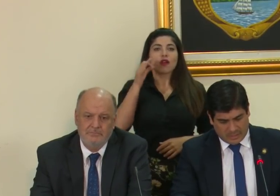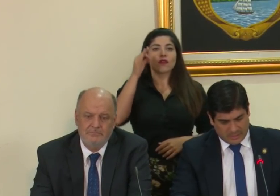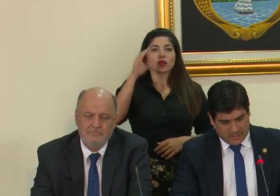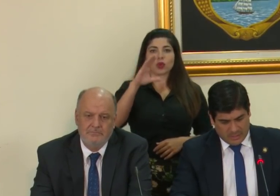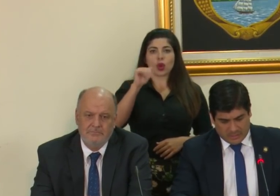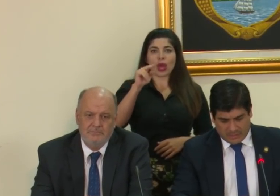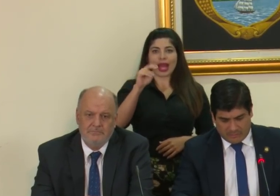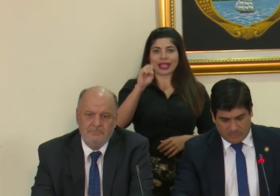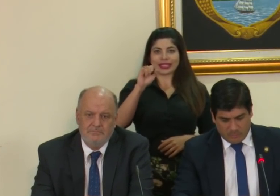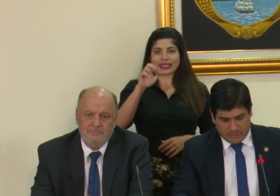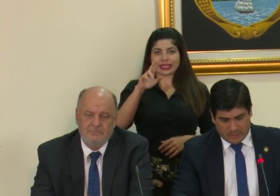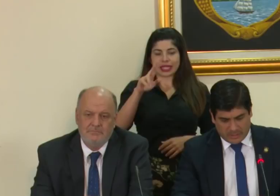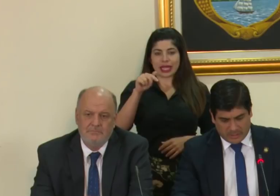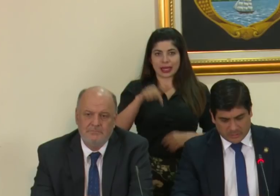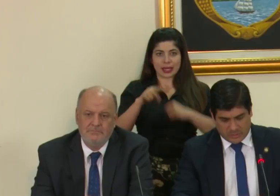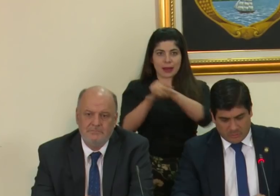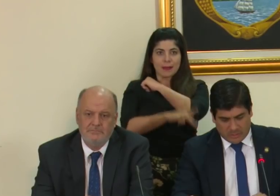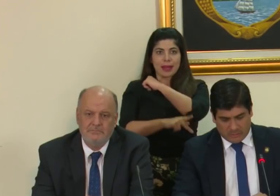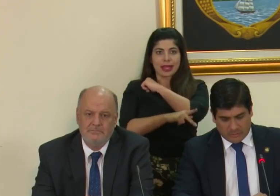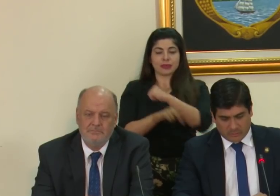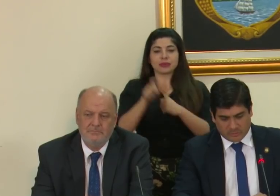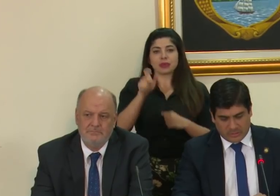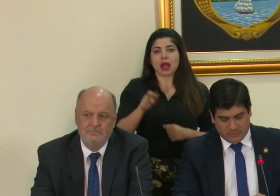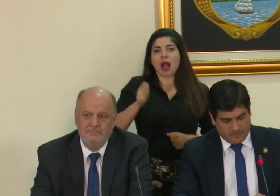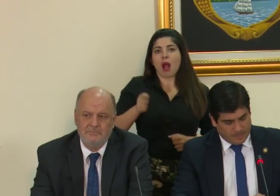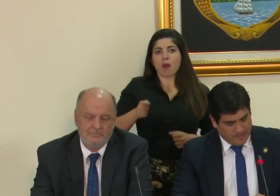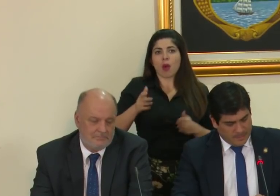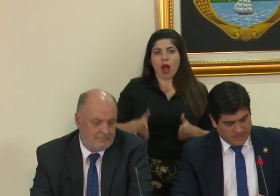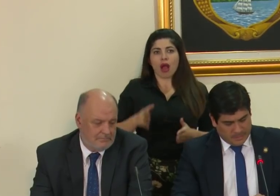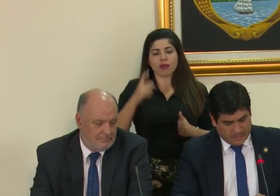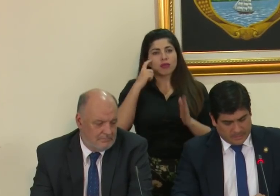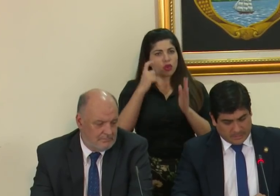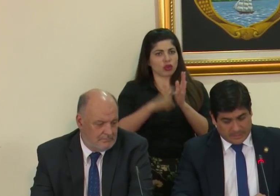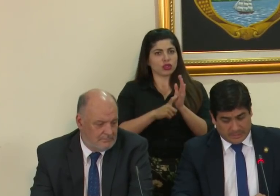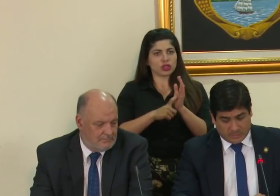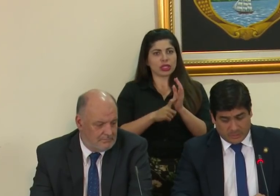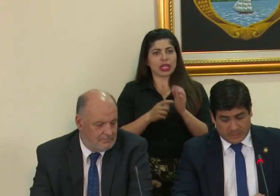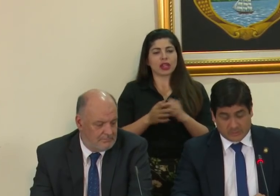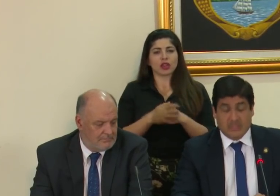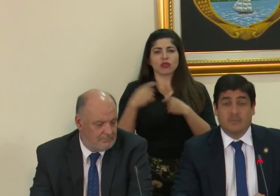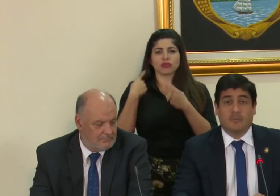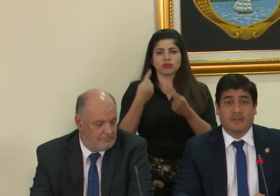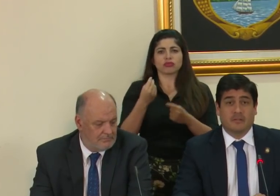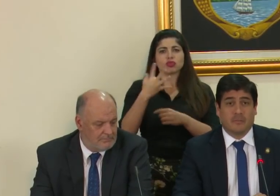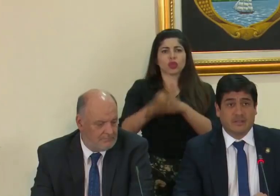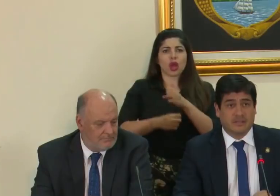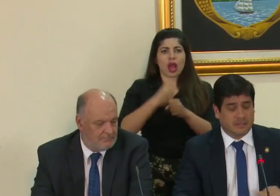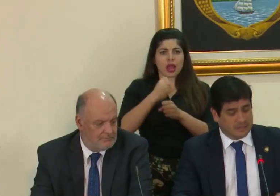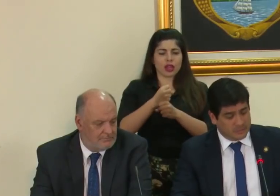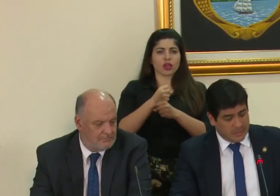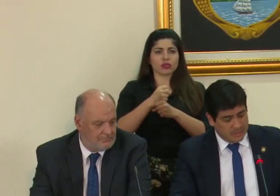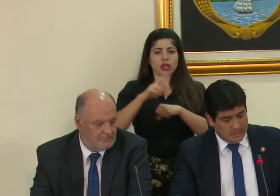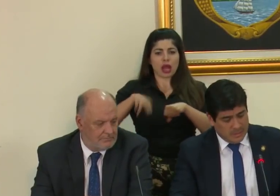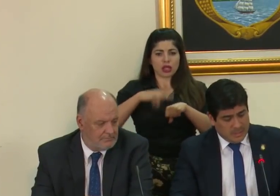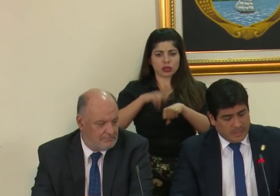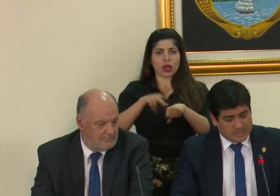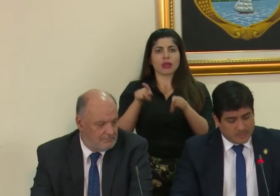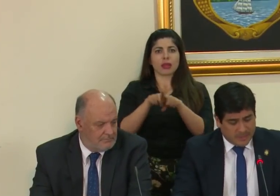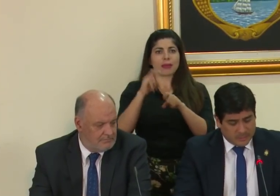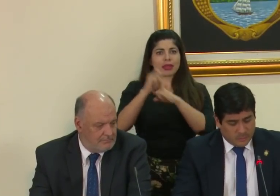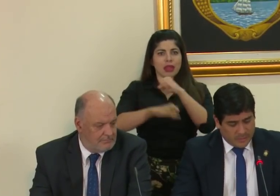Canciller de la República, quien es un abogado reconocido de trayectoria nacional, pero particularmente internacional,